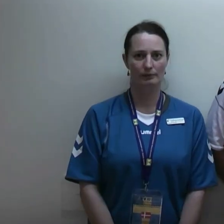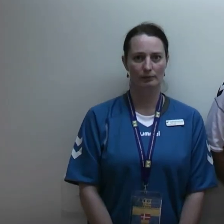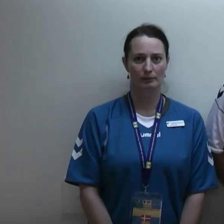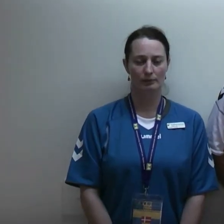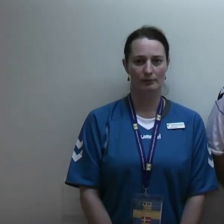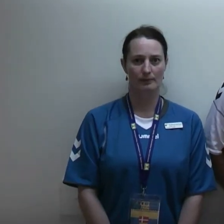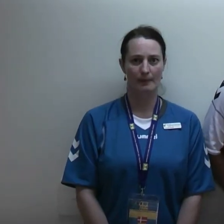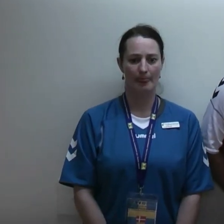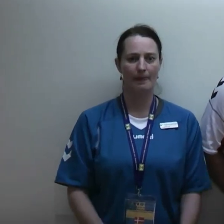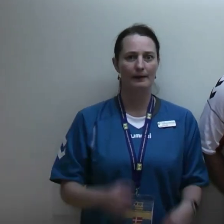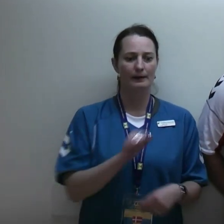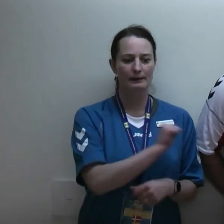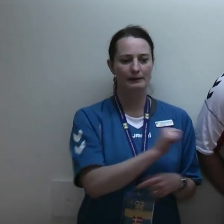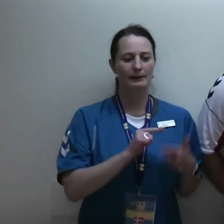Hvad er dit næste mål med pigerne nu?